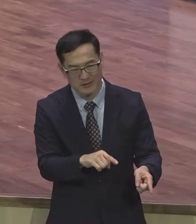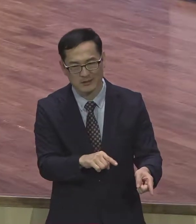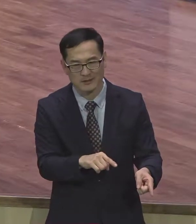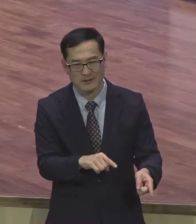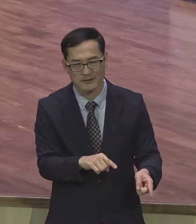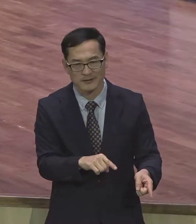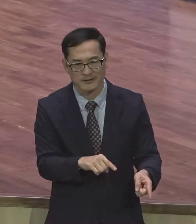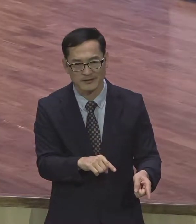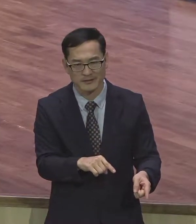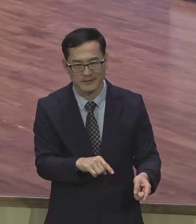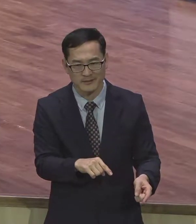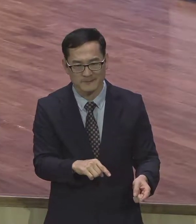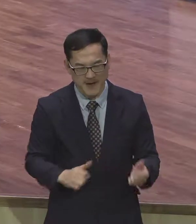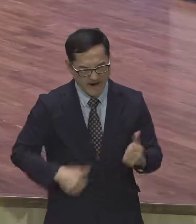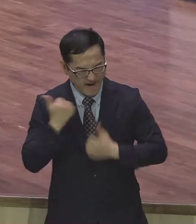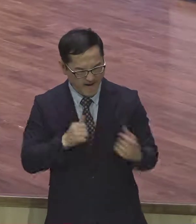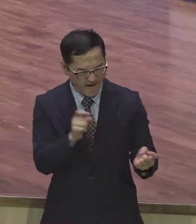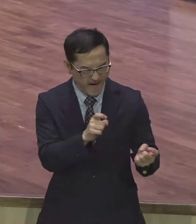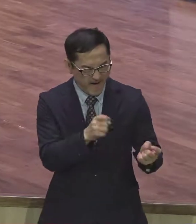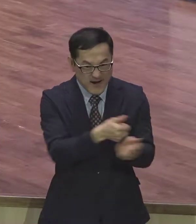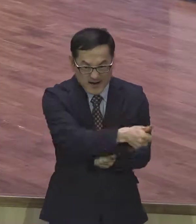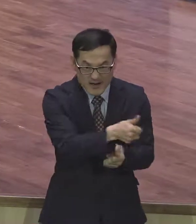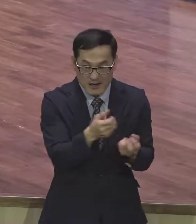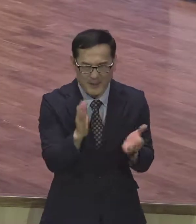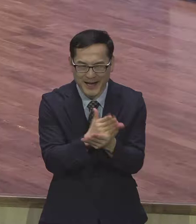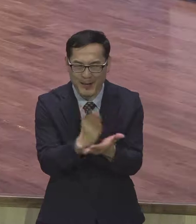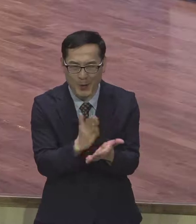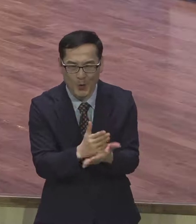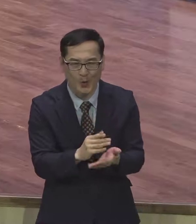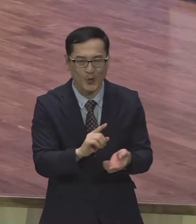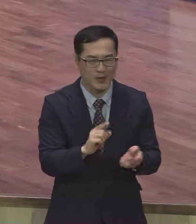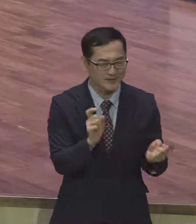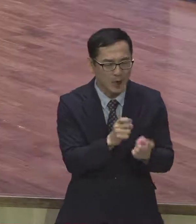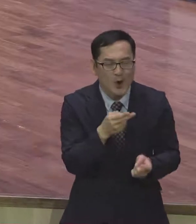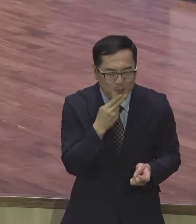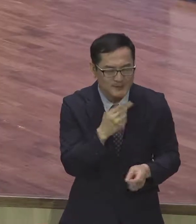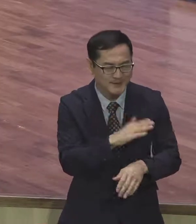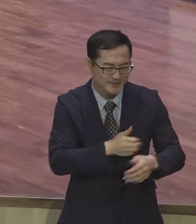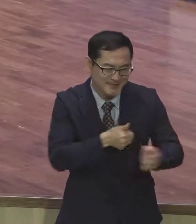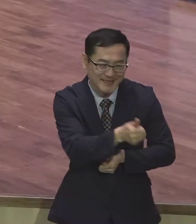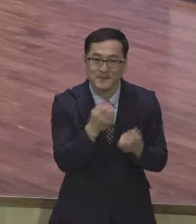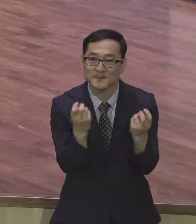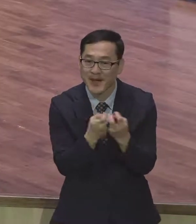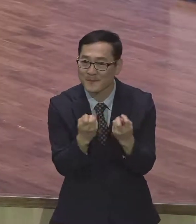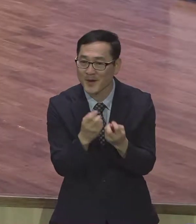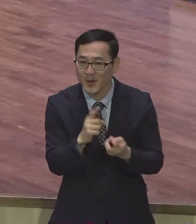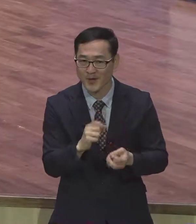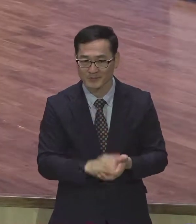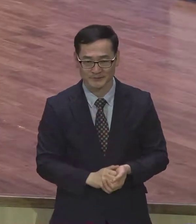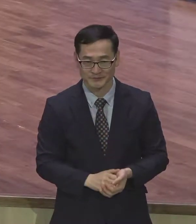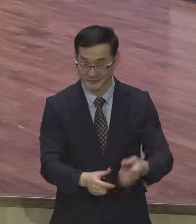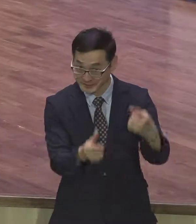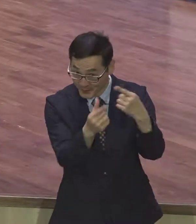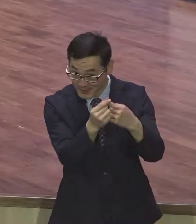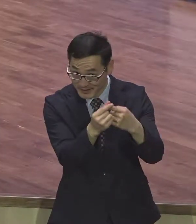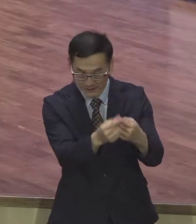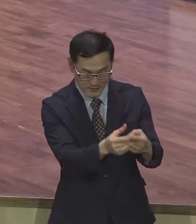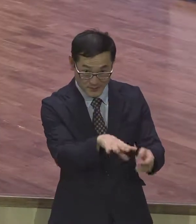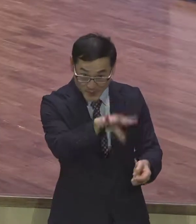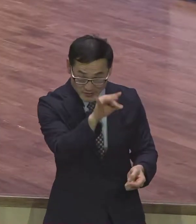여덟 가지입니다 먼저 판단하지 말라 아이 스스로 문제를 해결하는 과정을 지켜봐라